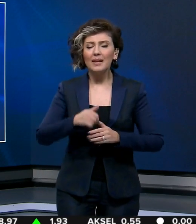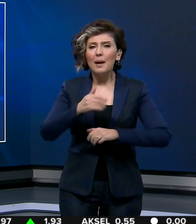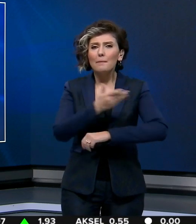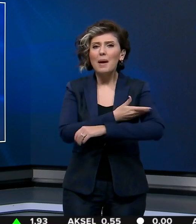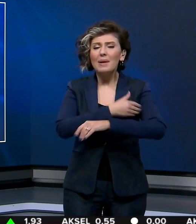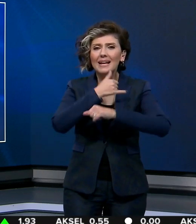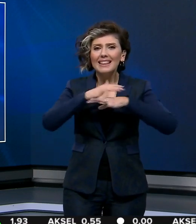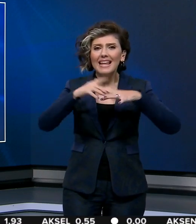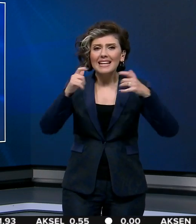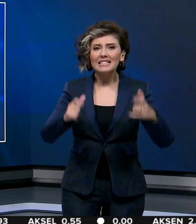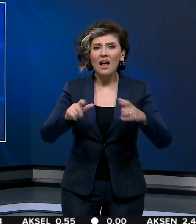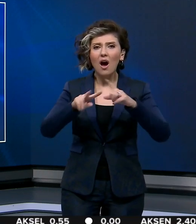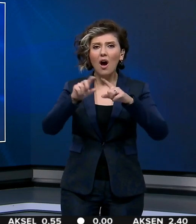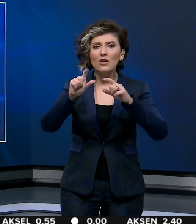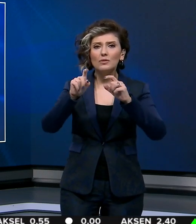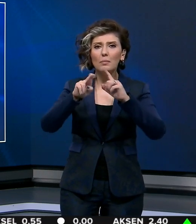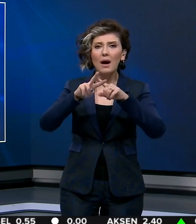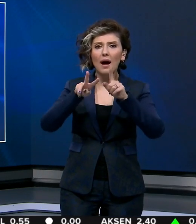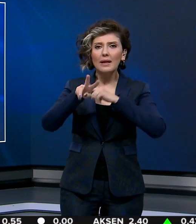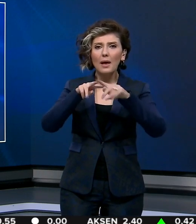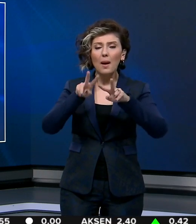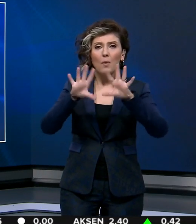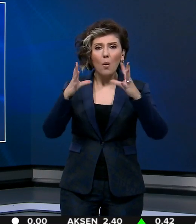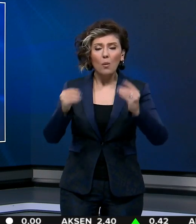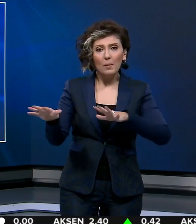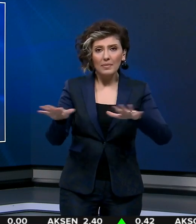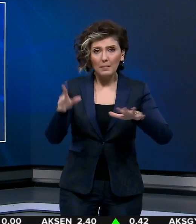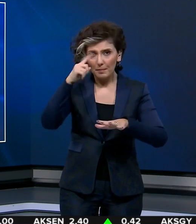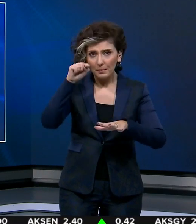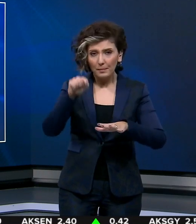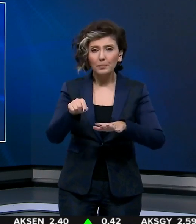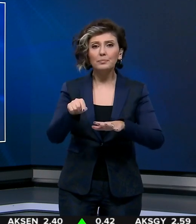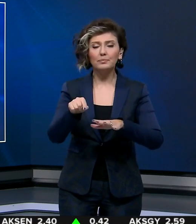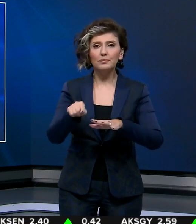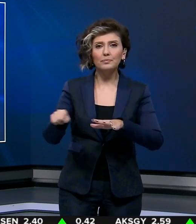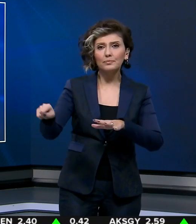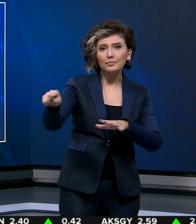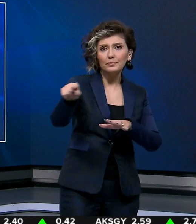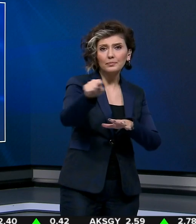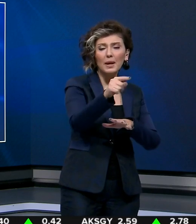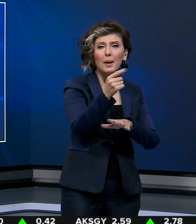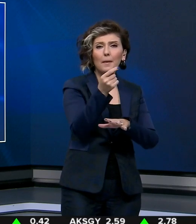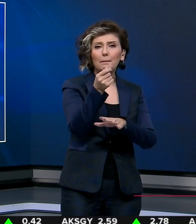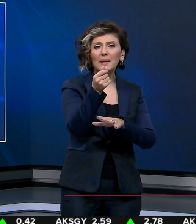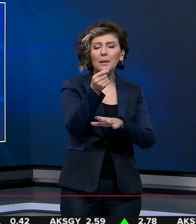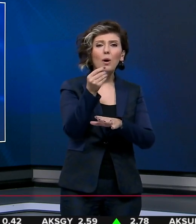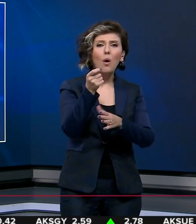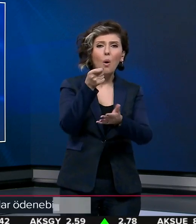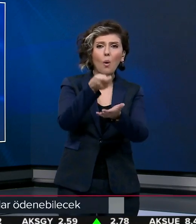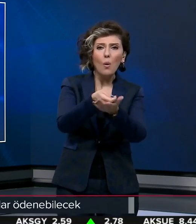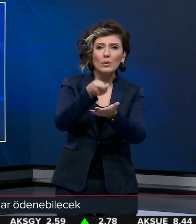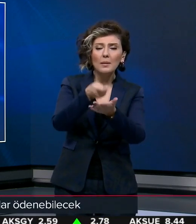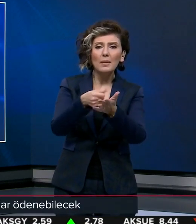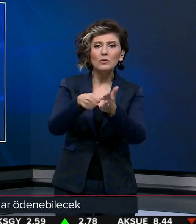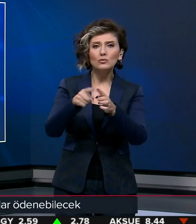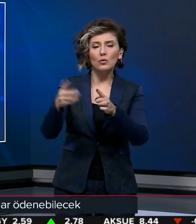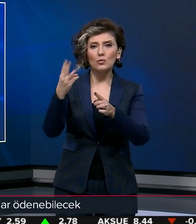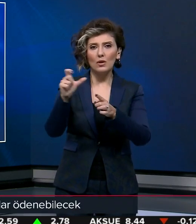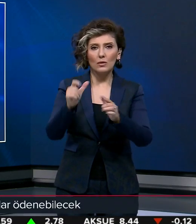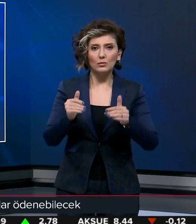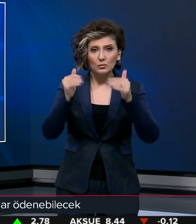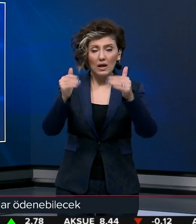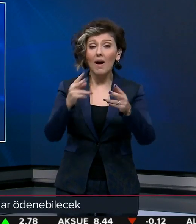Denizli Acıpayam'da meydana gelen deprem nedeniyle mükelleflerin prim ödeme süreleri 3 ay uzatıldı.